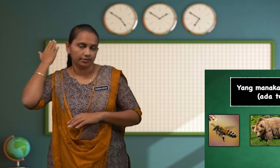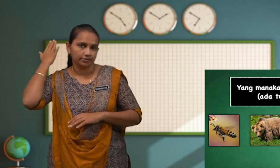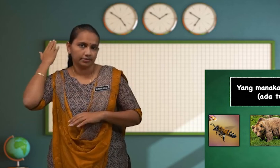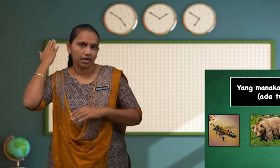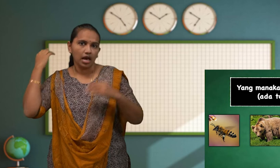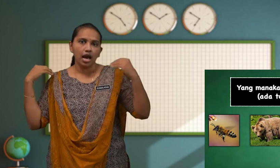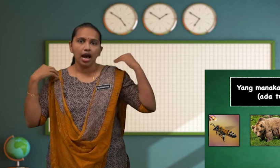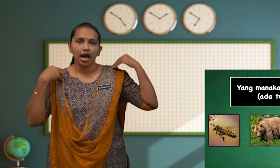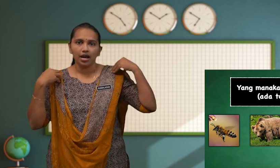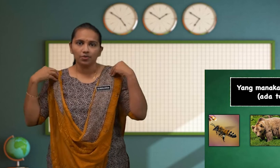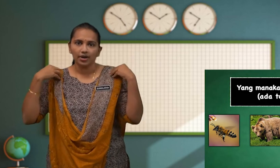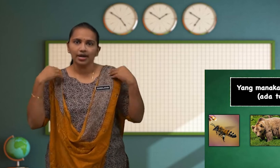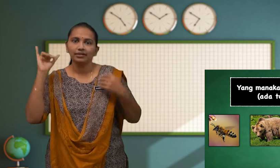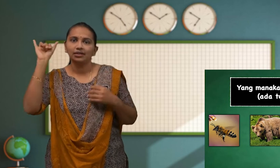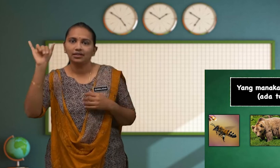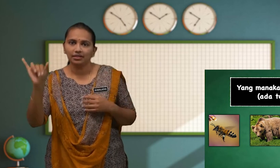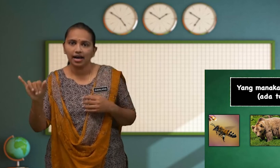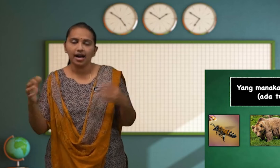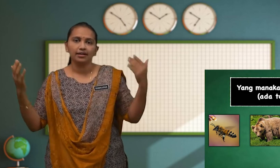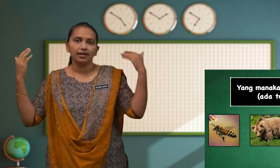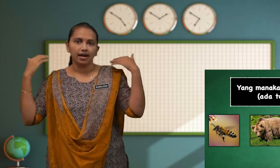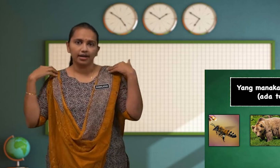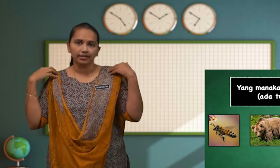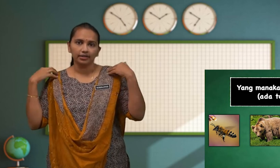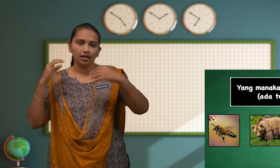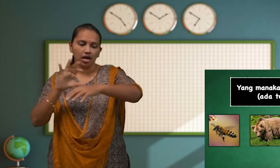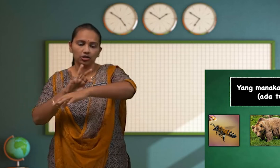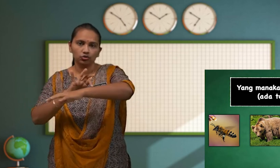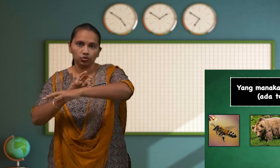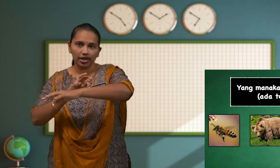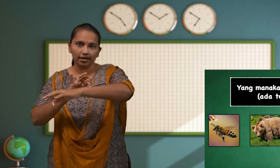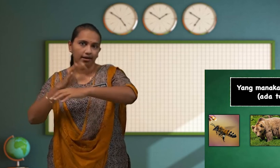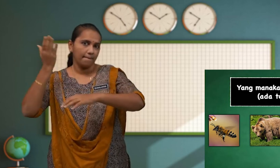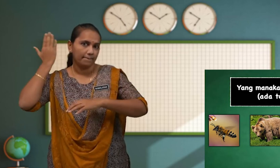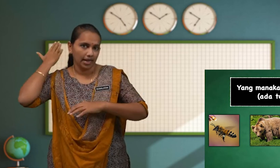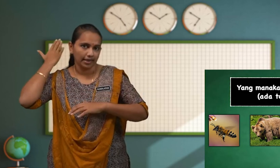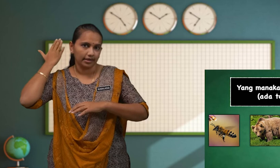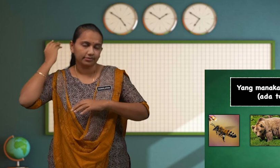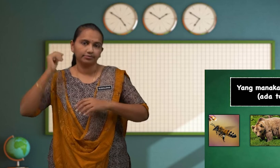Haiwan Yang Ada Tulang Belakang